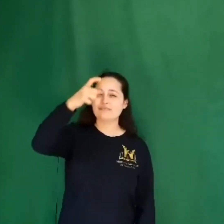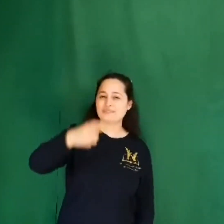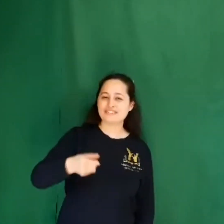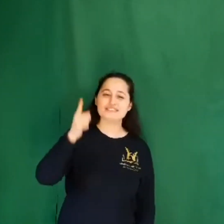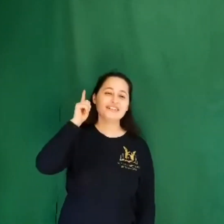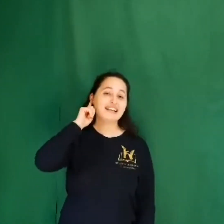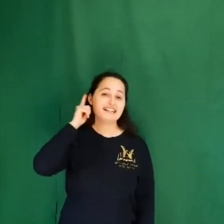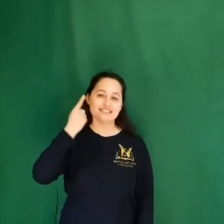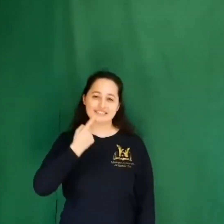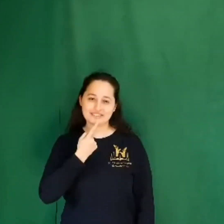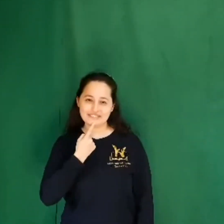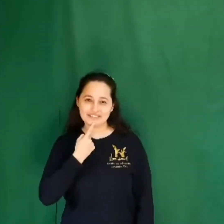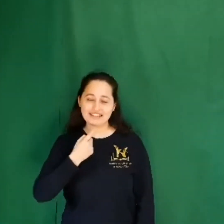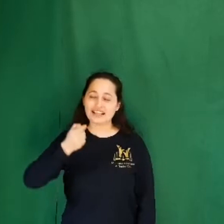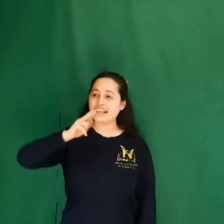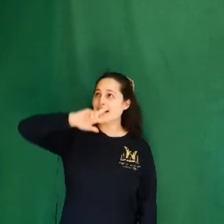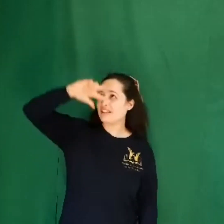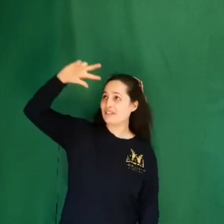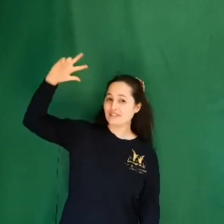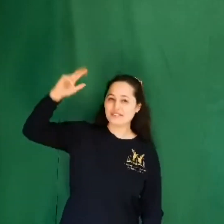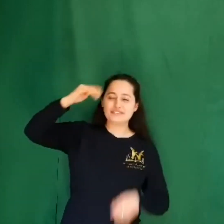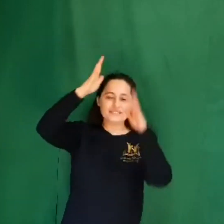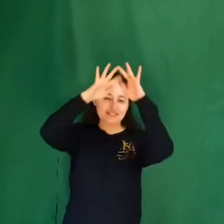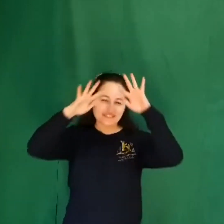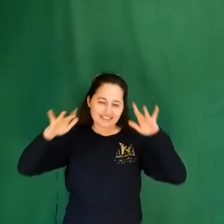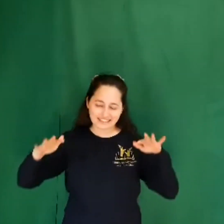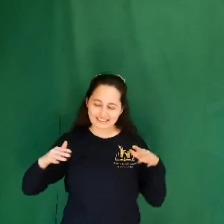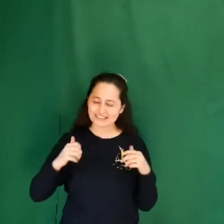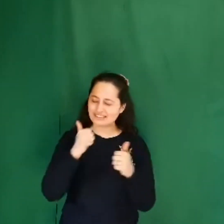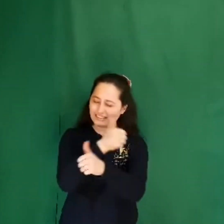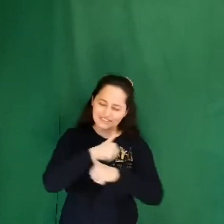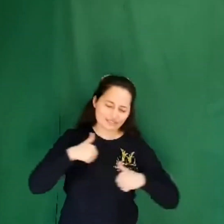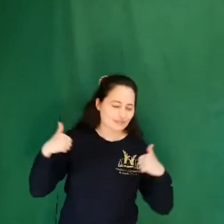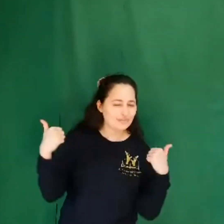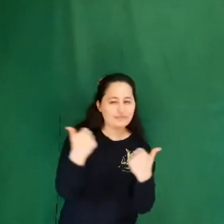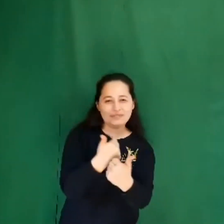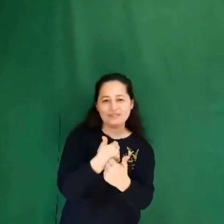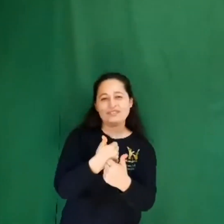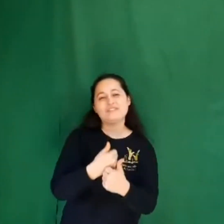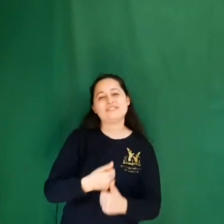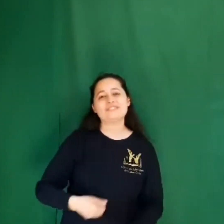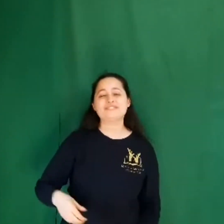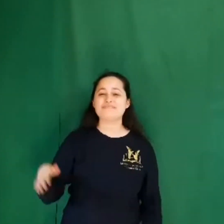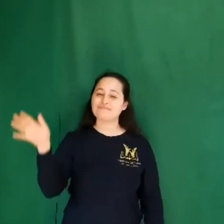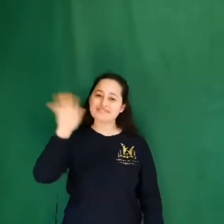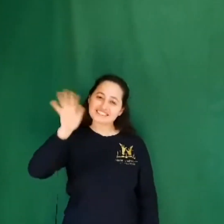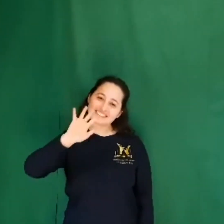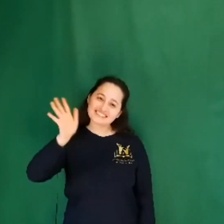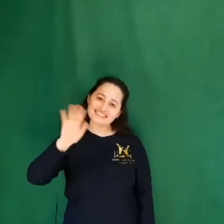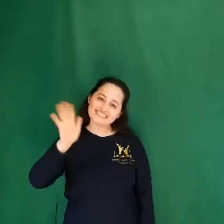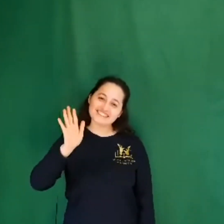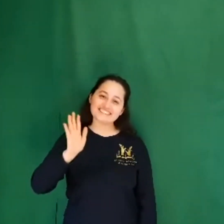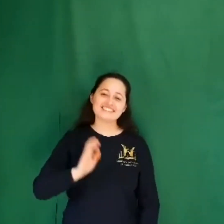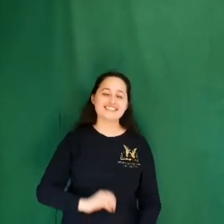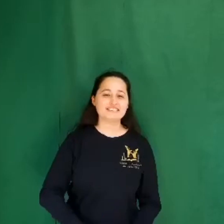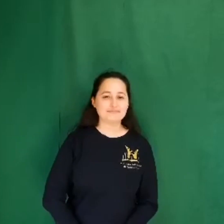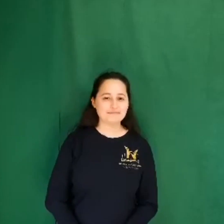Aún quedan mil canciones que tenemos que escribir Aún quedan